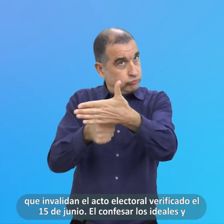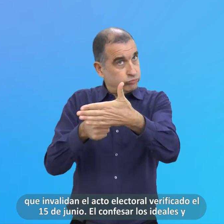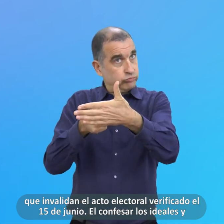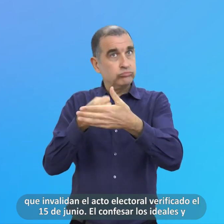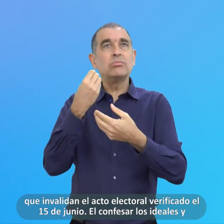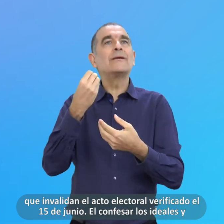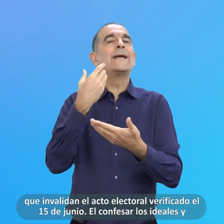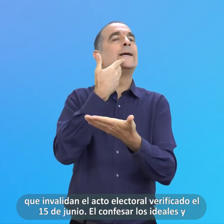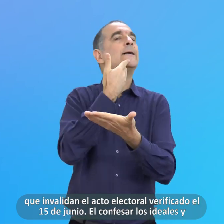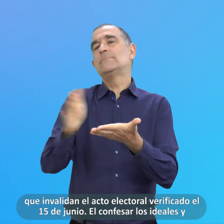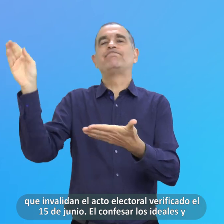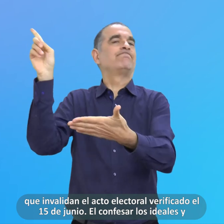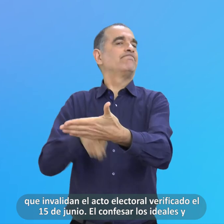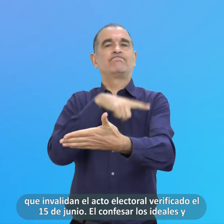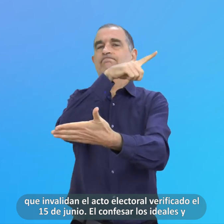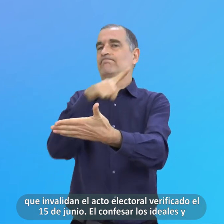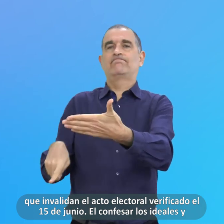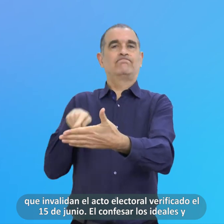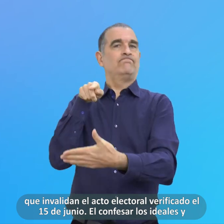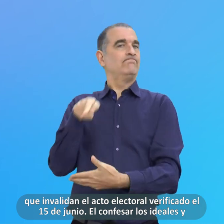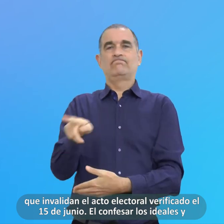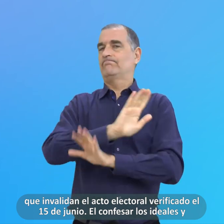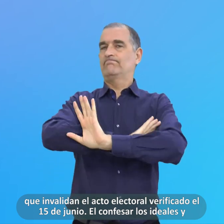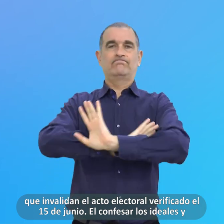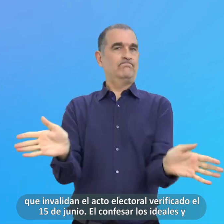Que Que Invalidan El Acto Electoral